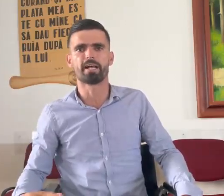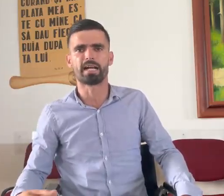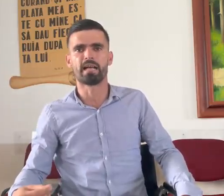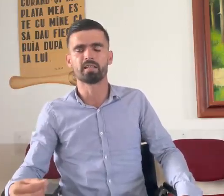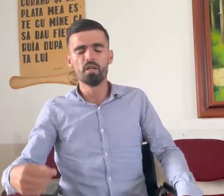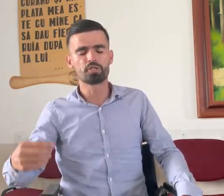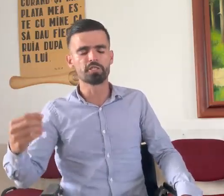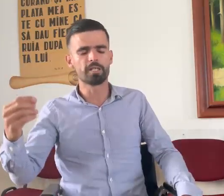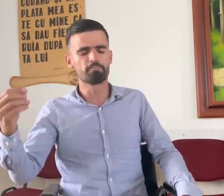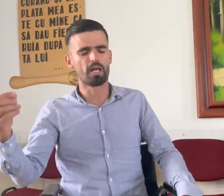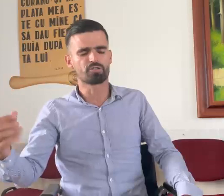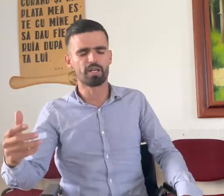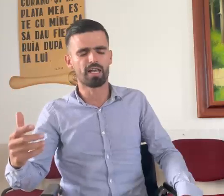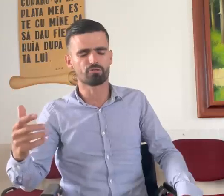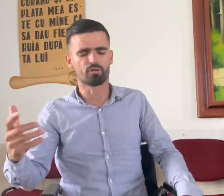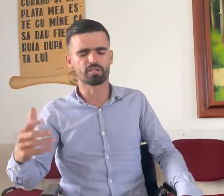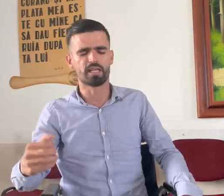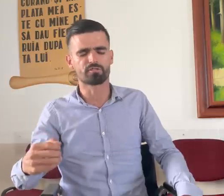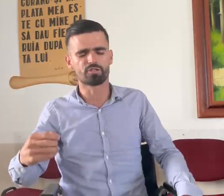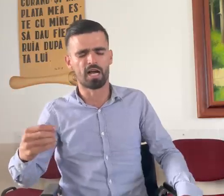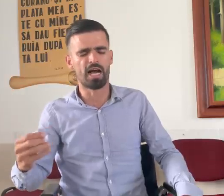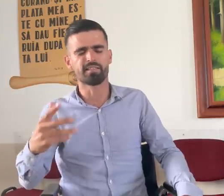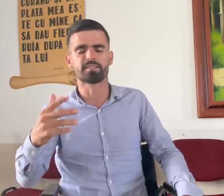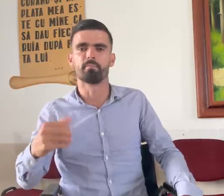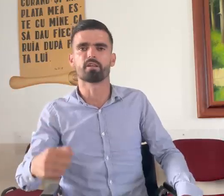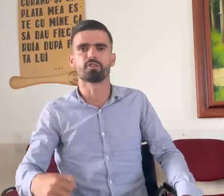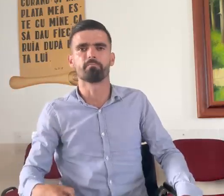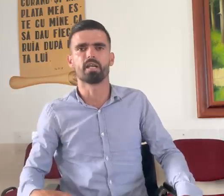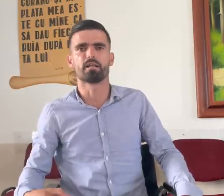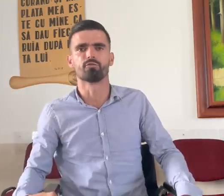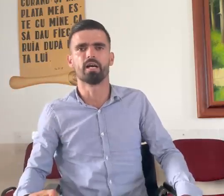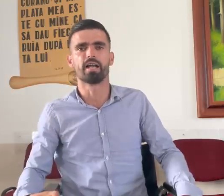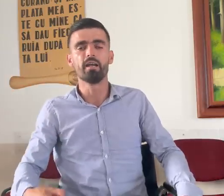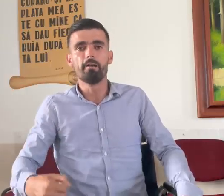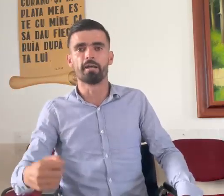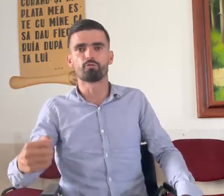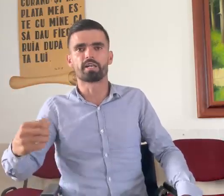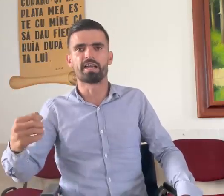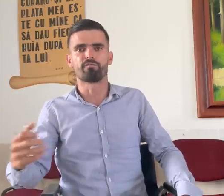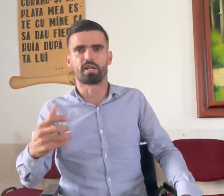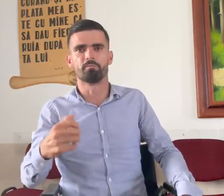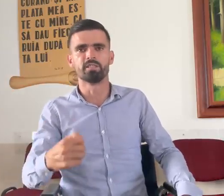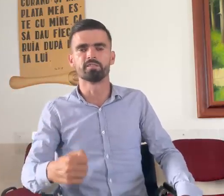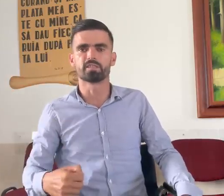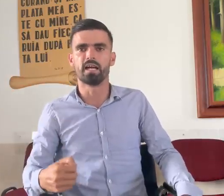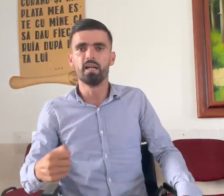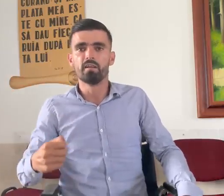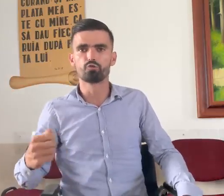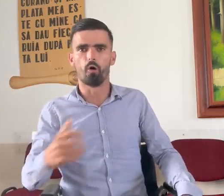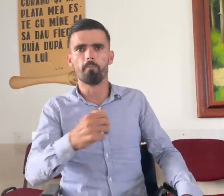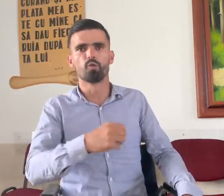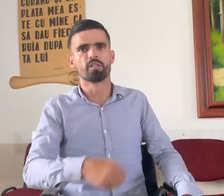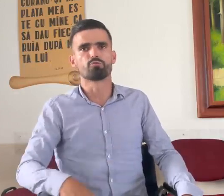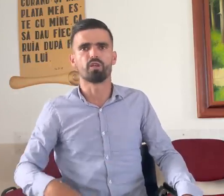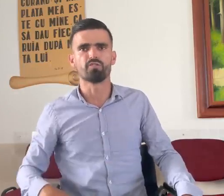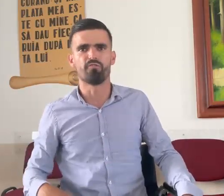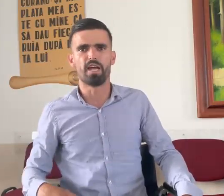plecat. Și în timpul acela soția zicea, hai să mergem pe la adunări, pentru că ne frământă Domnul în tot felul.